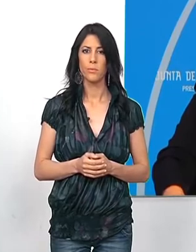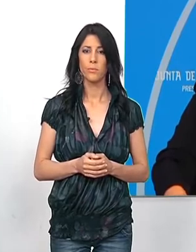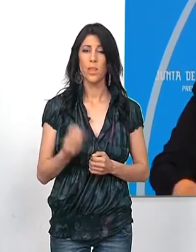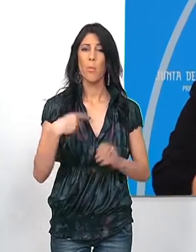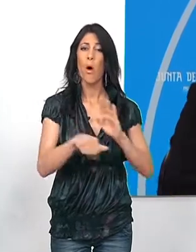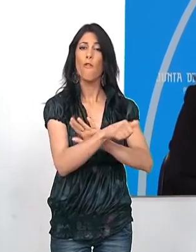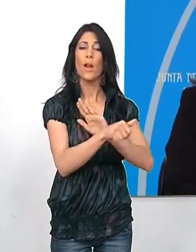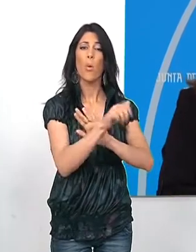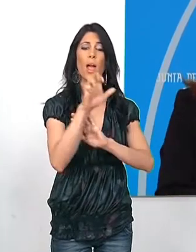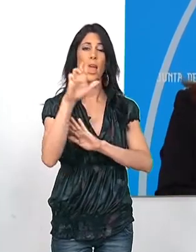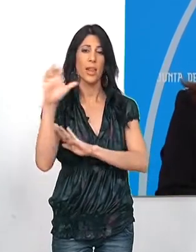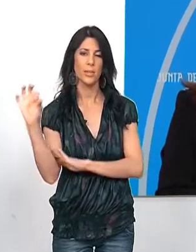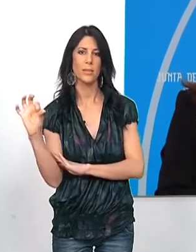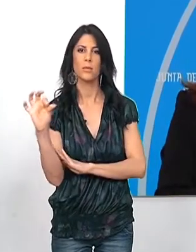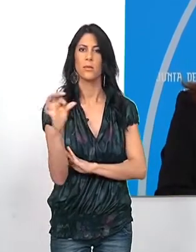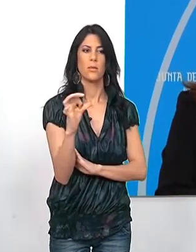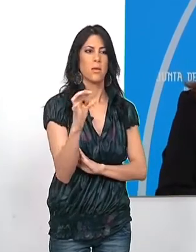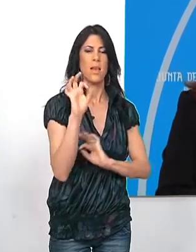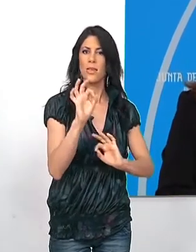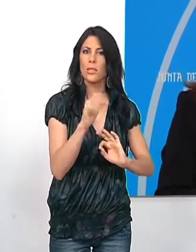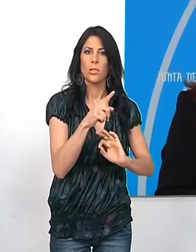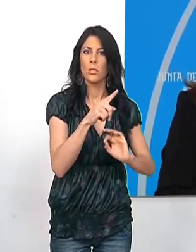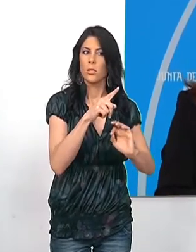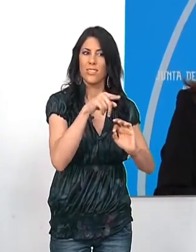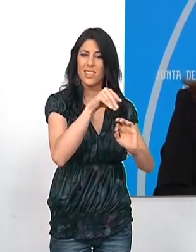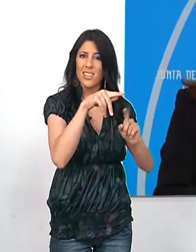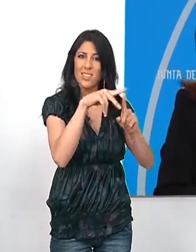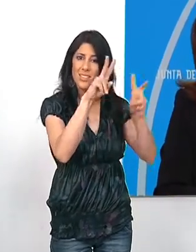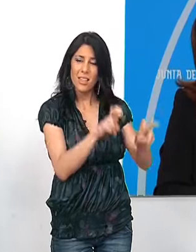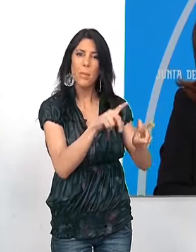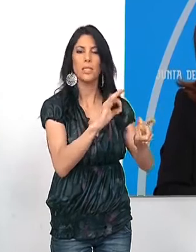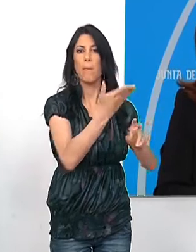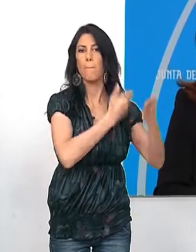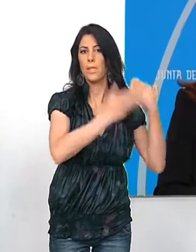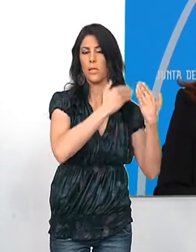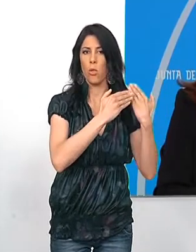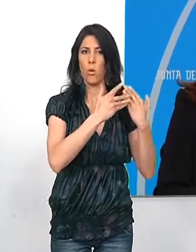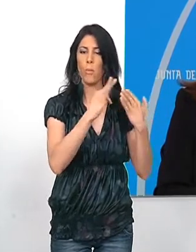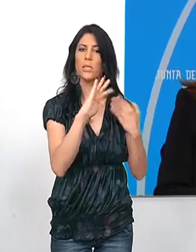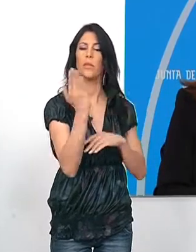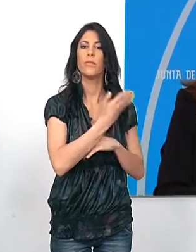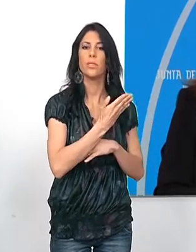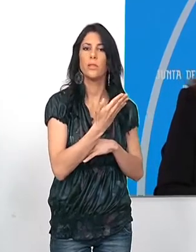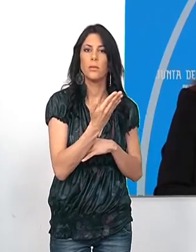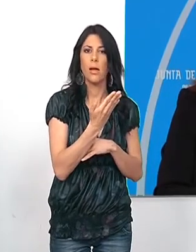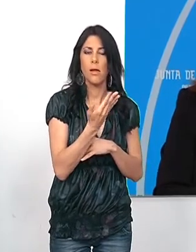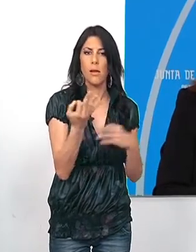caso del fraude de los Jerez es un caso del pasado, que en modo alguno afecta a este